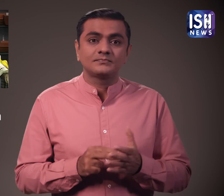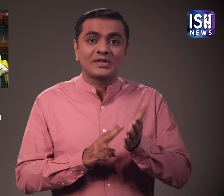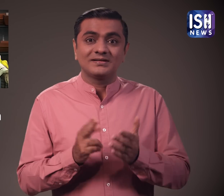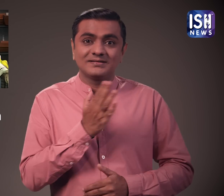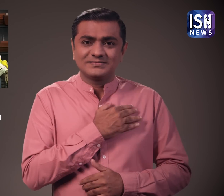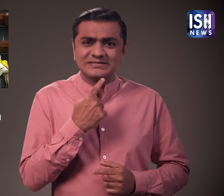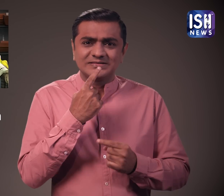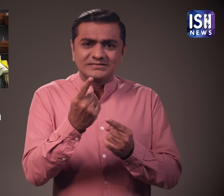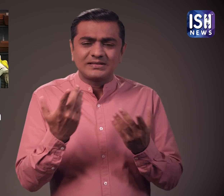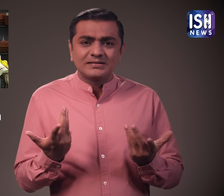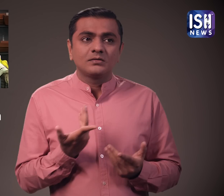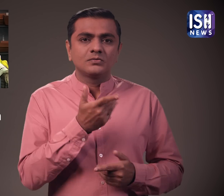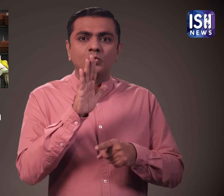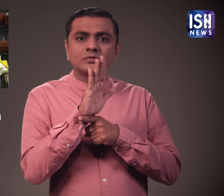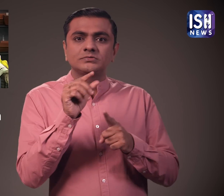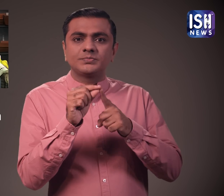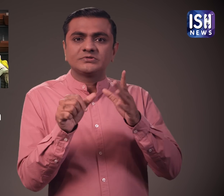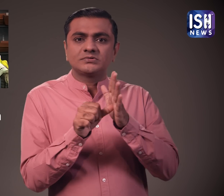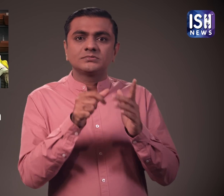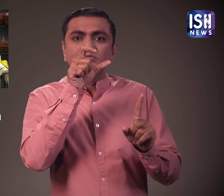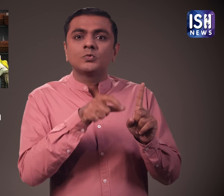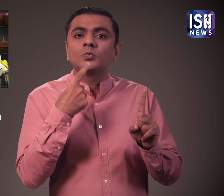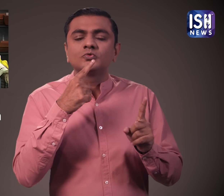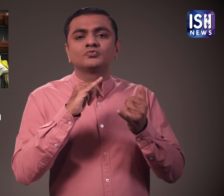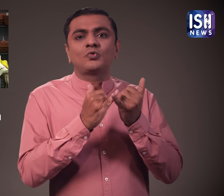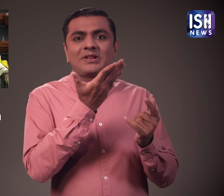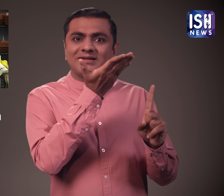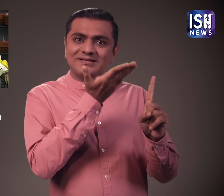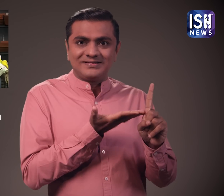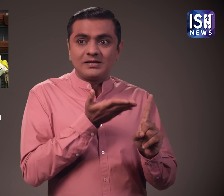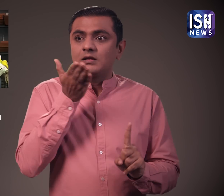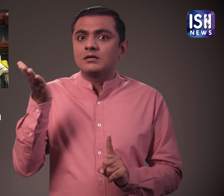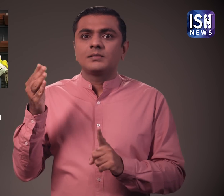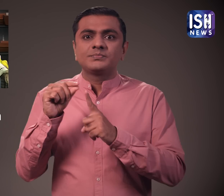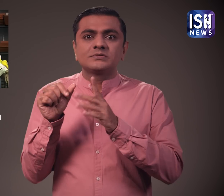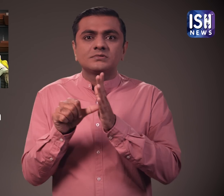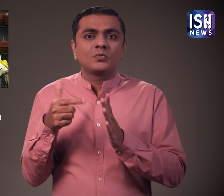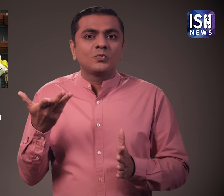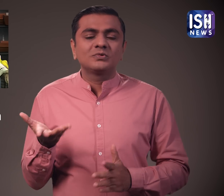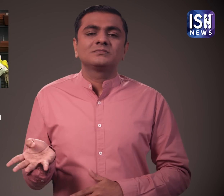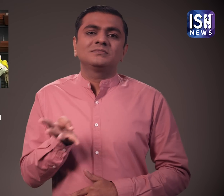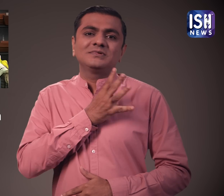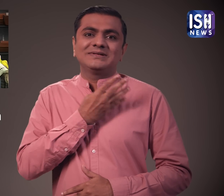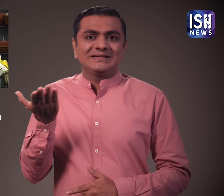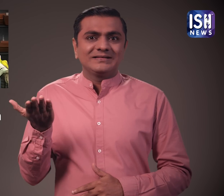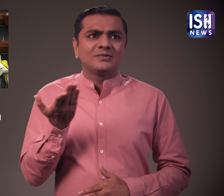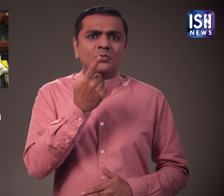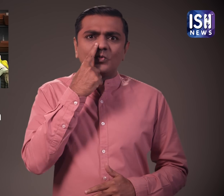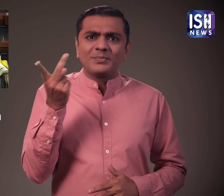सीता रमन ने कहा मैं सोन्या गांधी से माफी की मांग करती हुँ जो खुद एक महिला है और वह इस